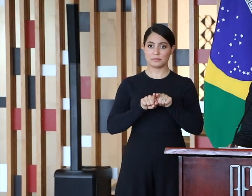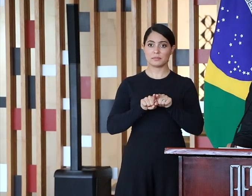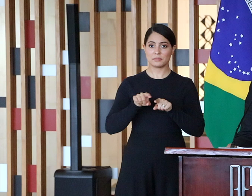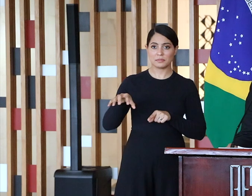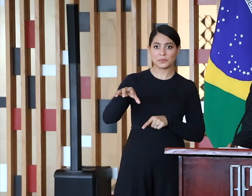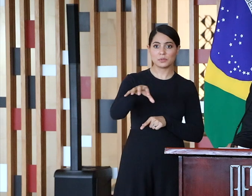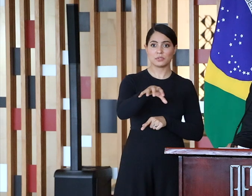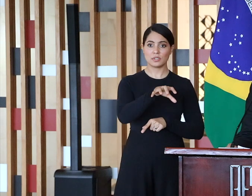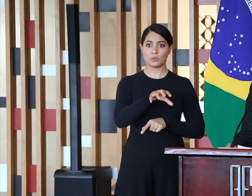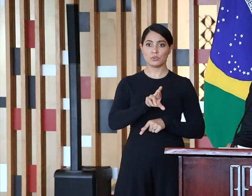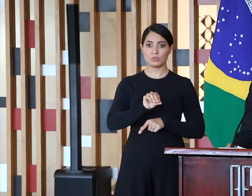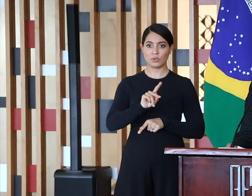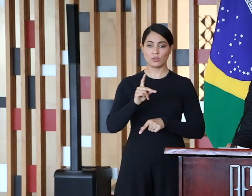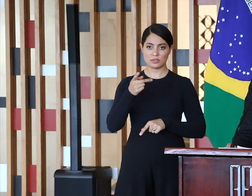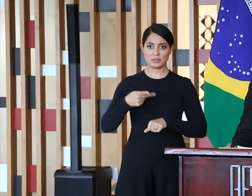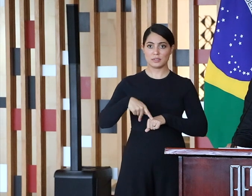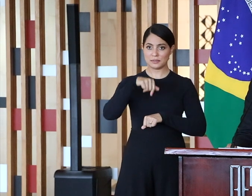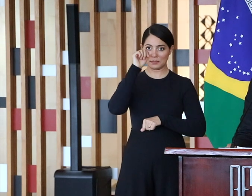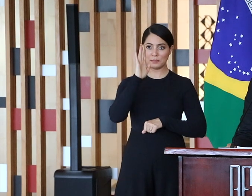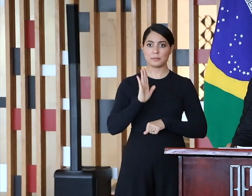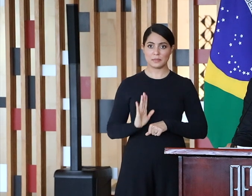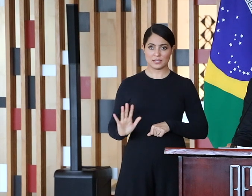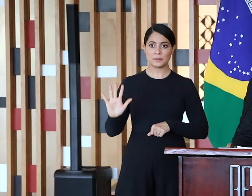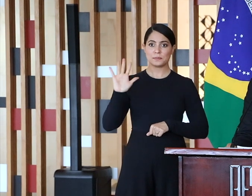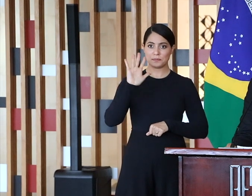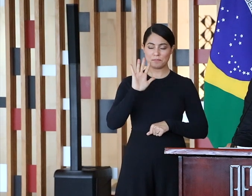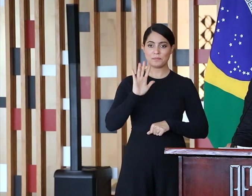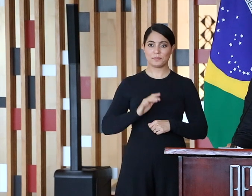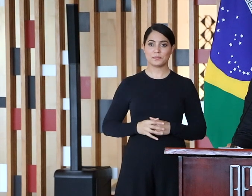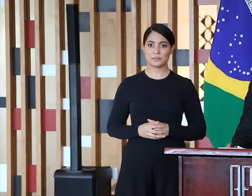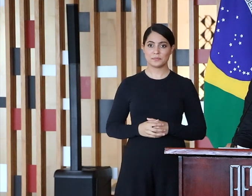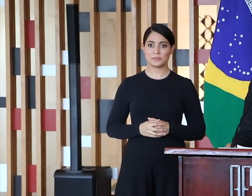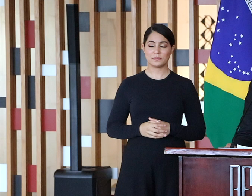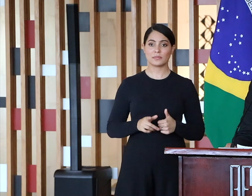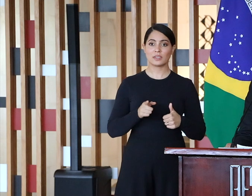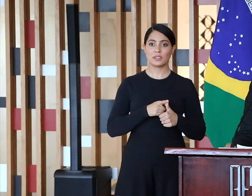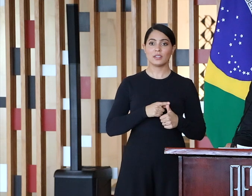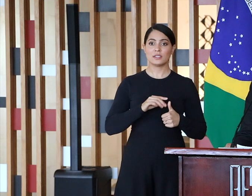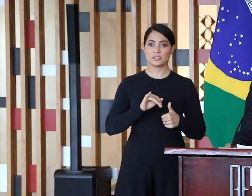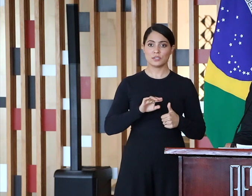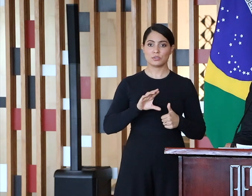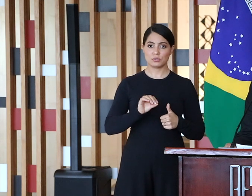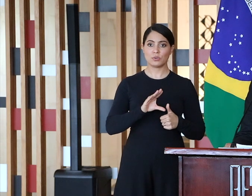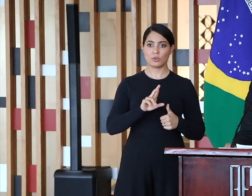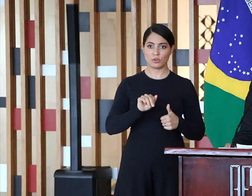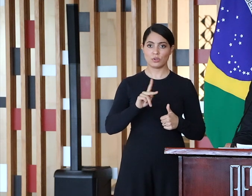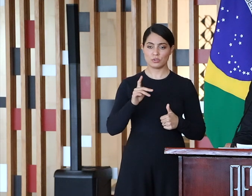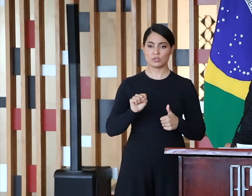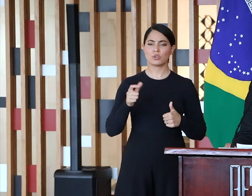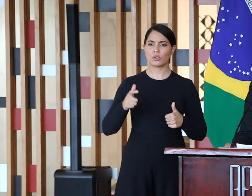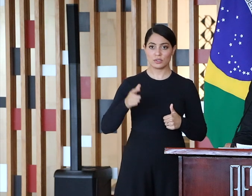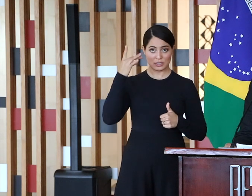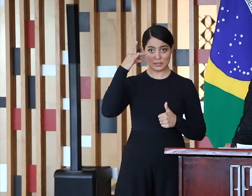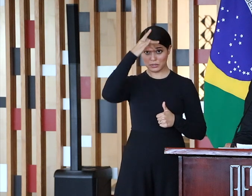do setor de rochas nacionais. São eles, Sim de Rochas, entidade do Espírito Santo, aqui